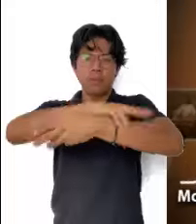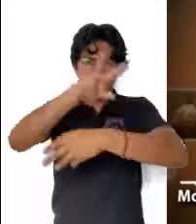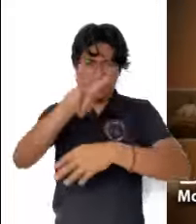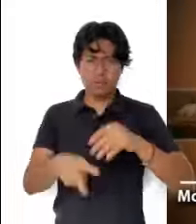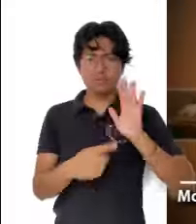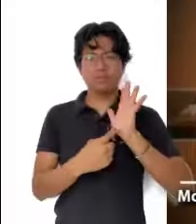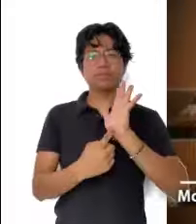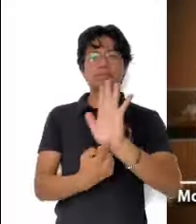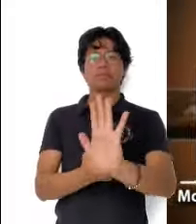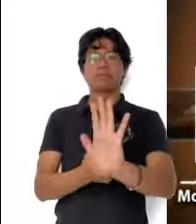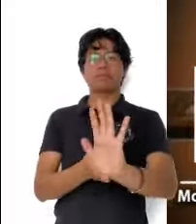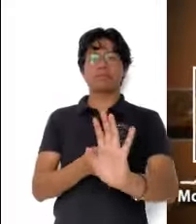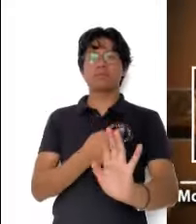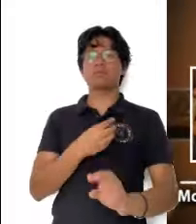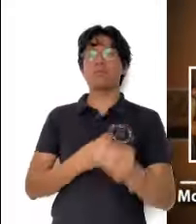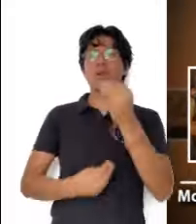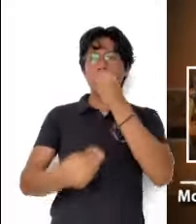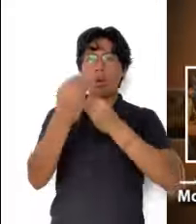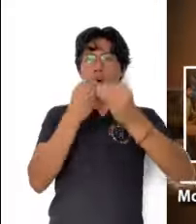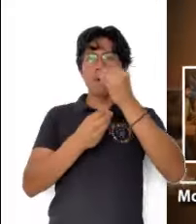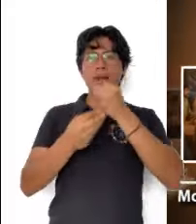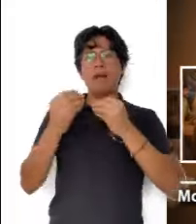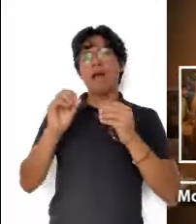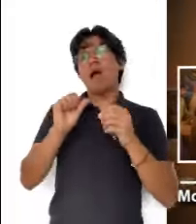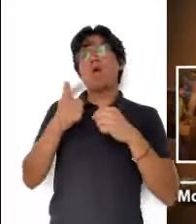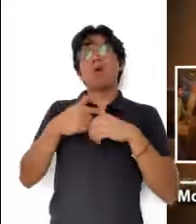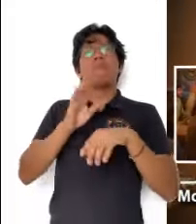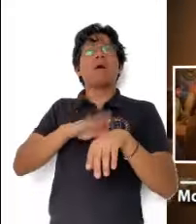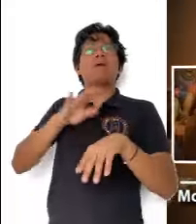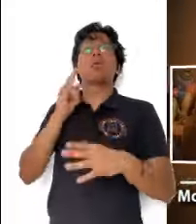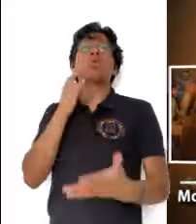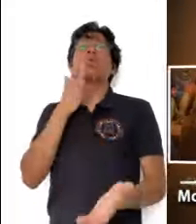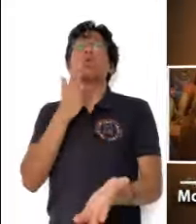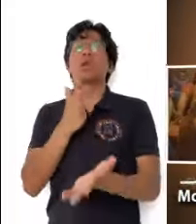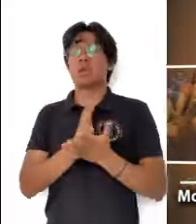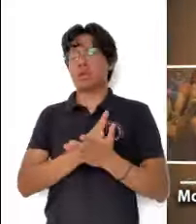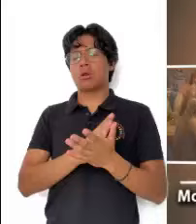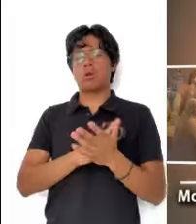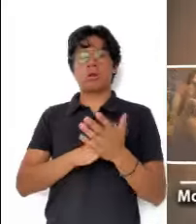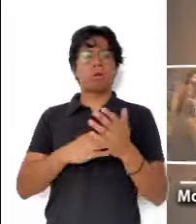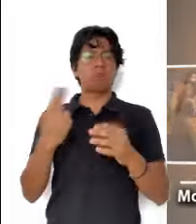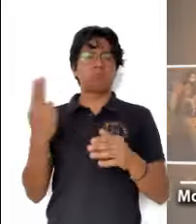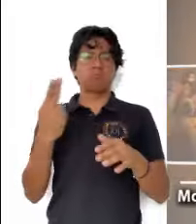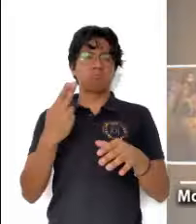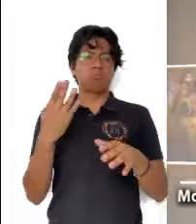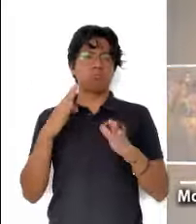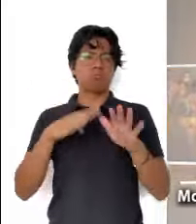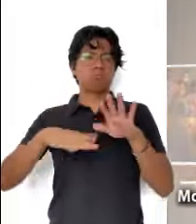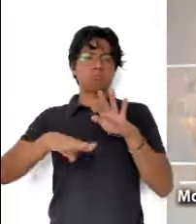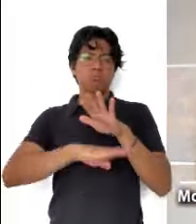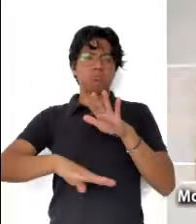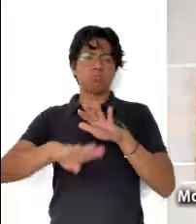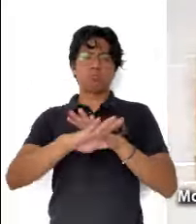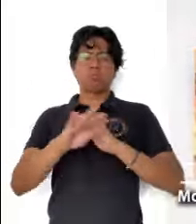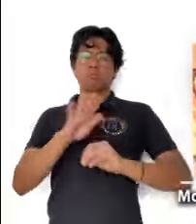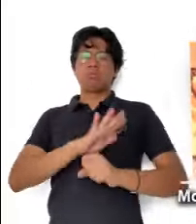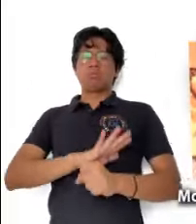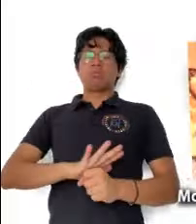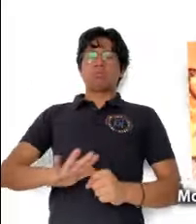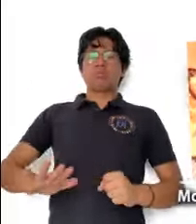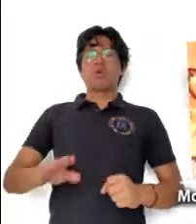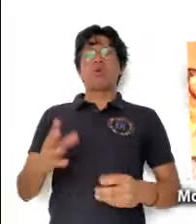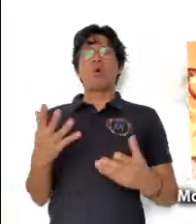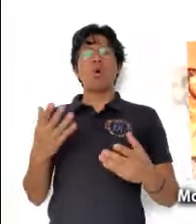verdadera fraternidad. El comer supone algo más que saciar una necesidad biológica.